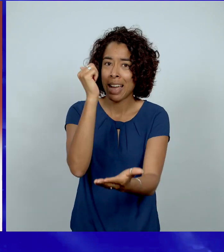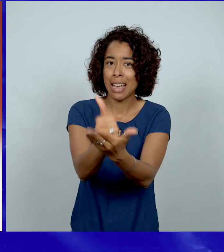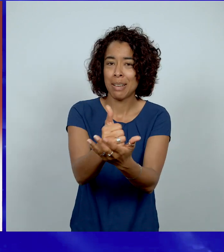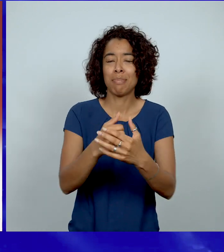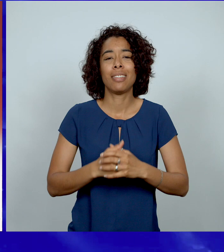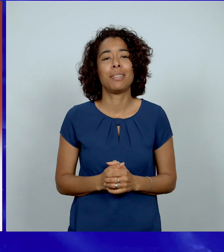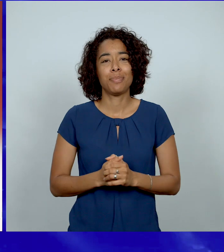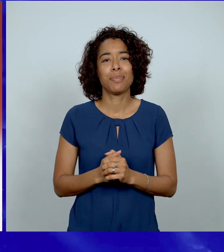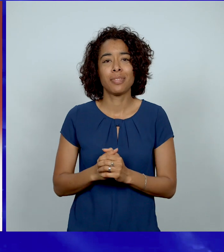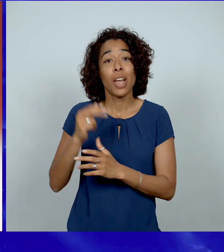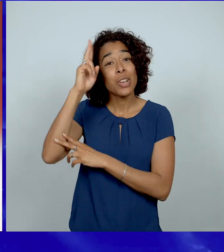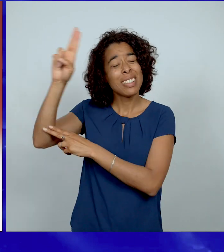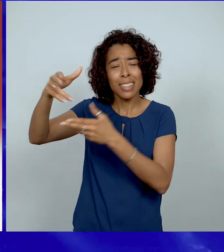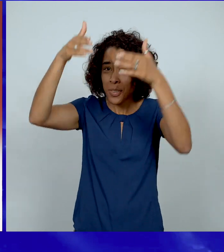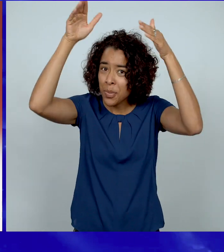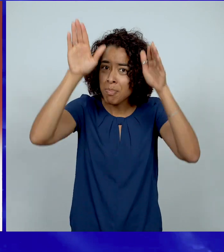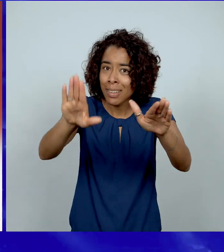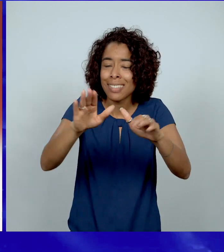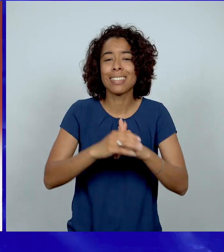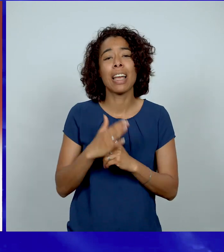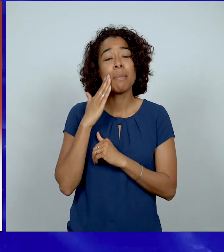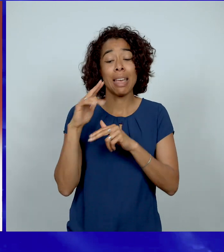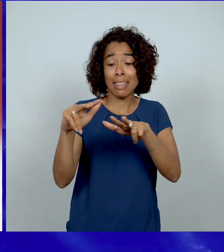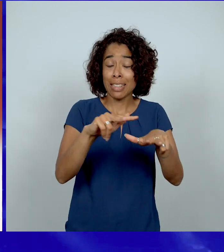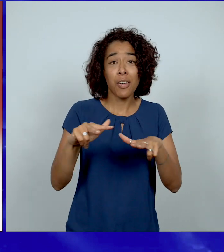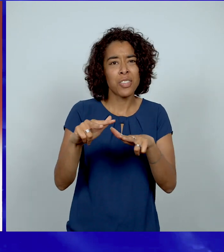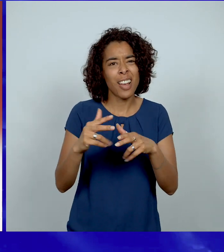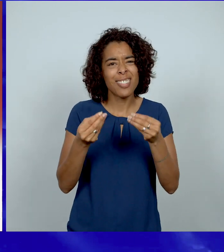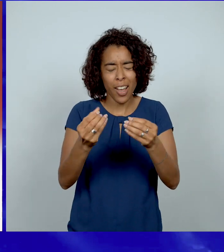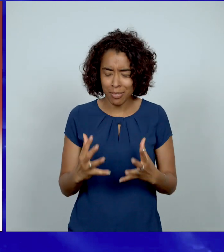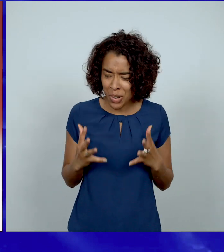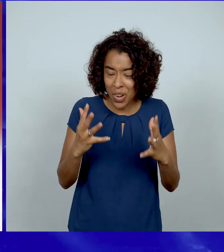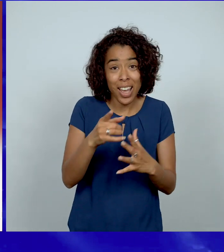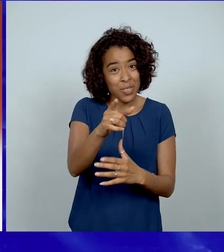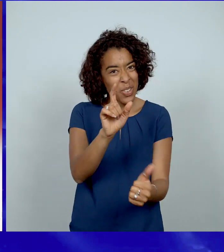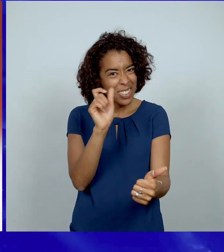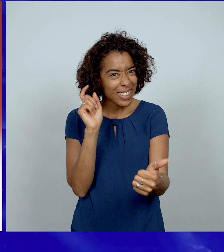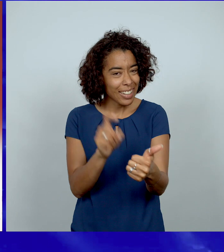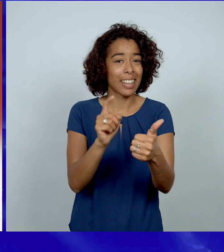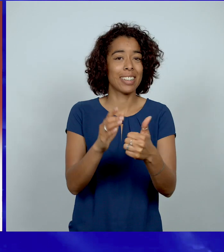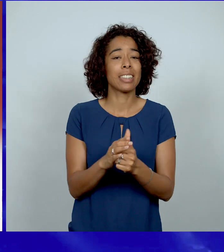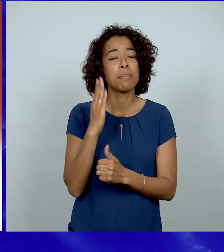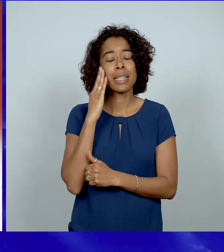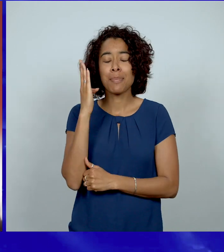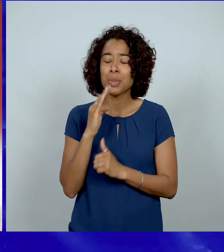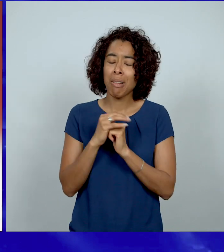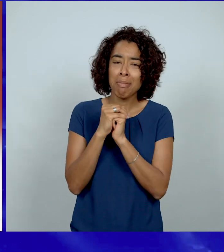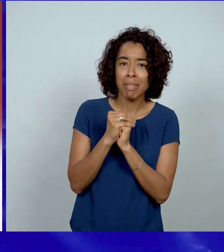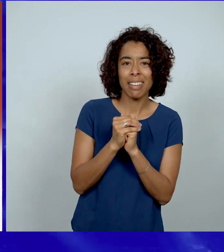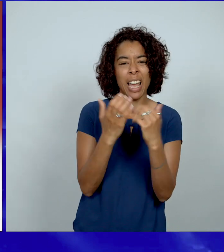Si cette vidéo vous a encouragé, pensez à la liker. Si vous avez besoin de prière, justement, pensez, il y a les commentaires et il y a des centaines de personnes qui